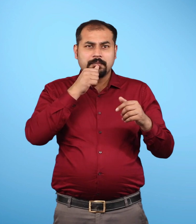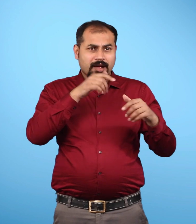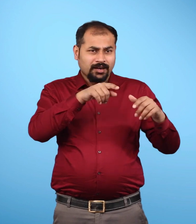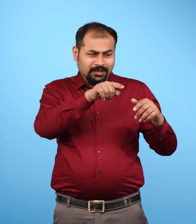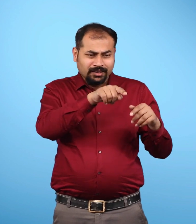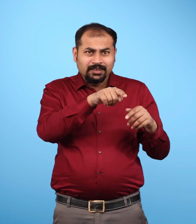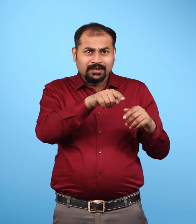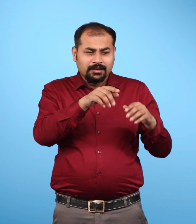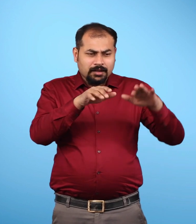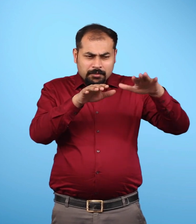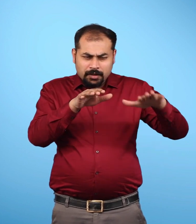प्रतिशत दर्शाया गया है